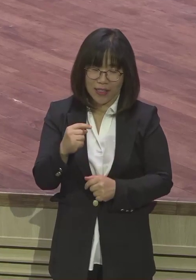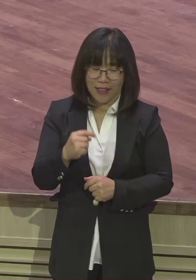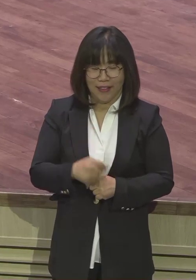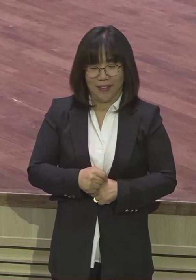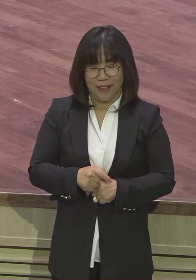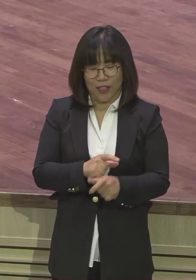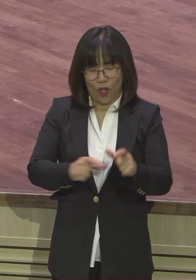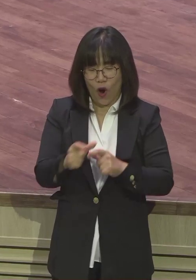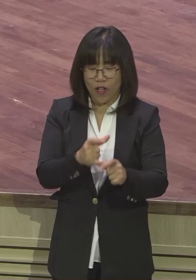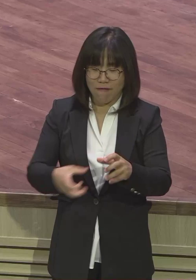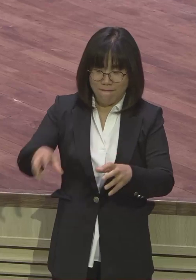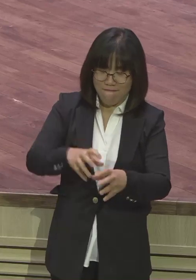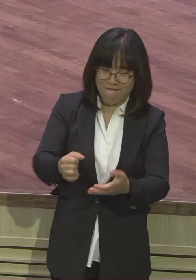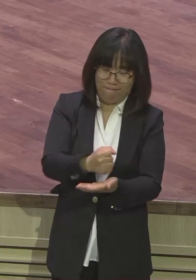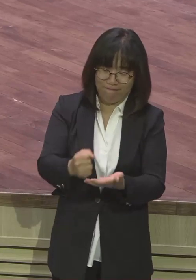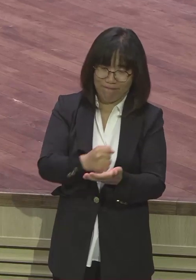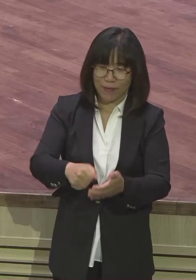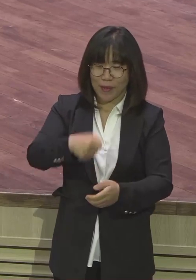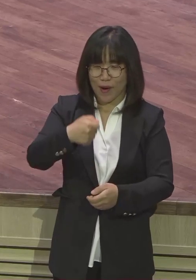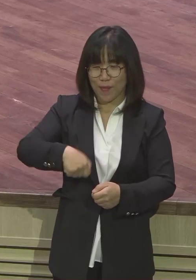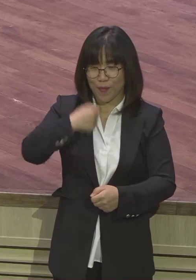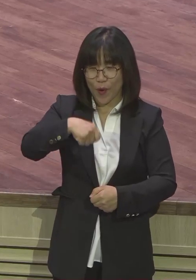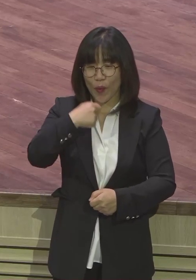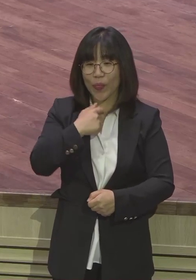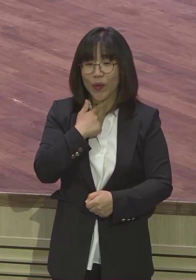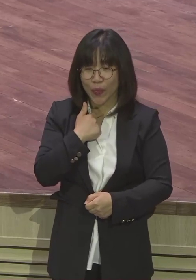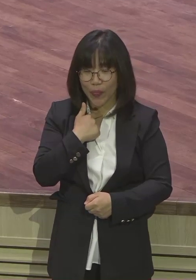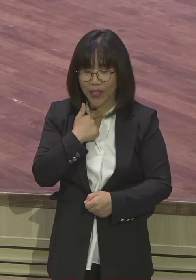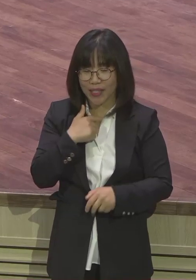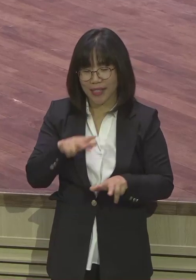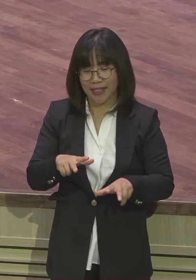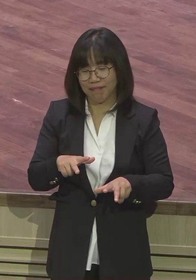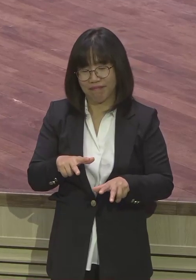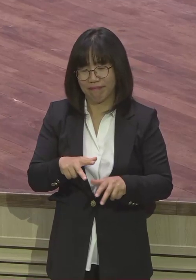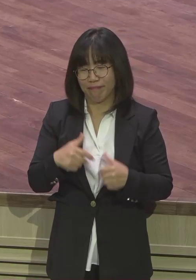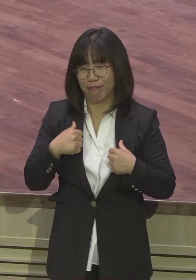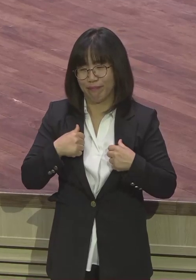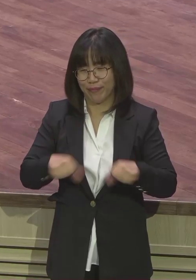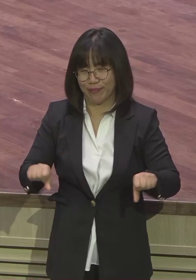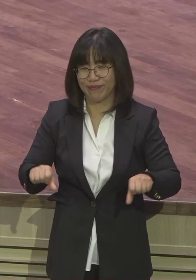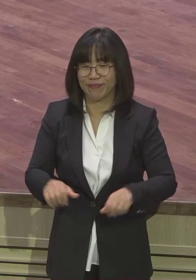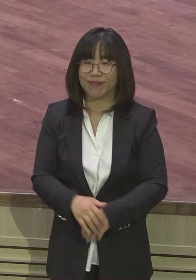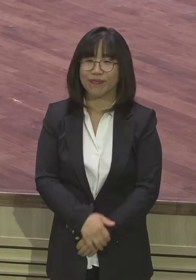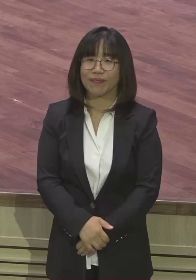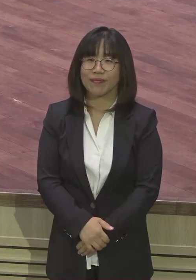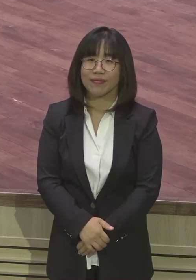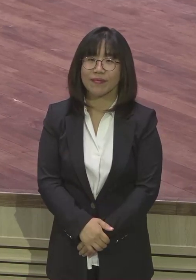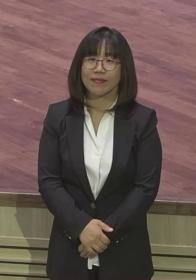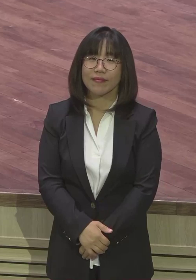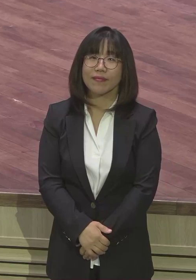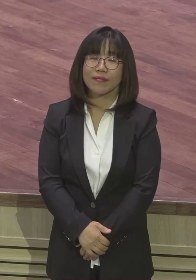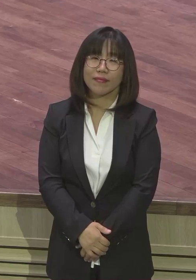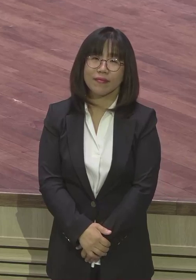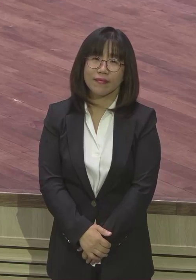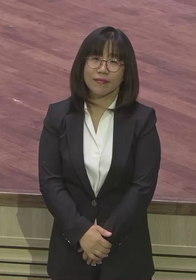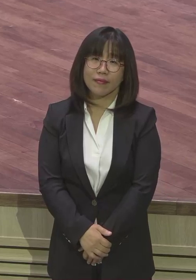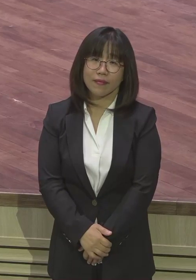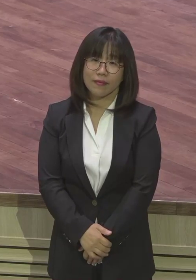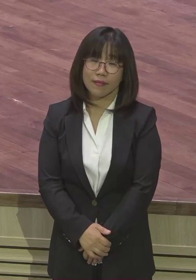먹고 이랬다고. 그런데 시간표로 되니까 그거 못 먹어. 그러니까 일치없어요. 그런데 여기서 여기